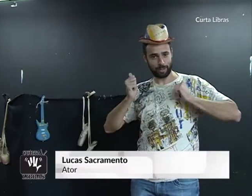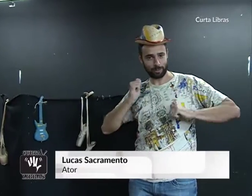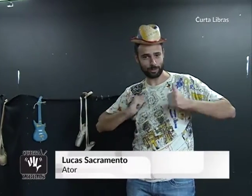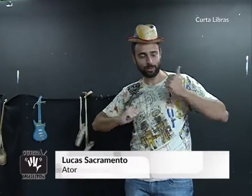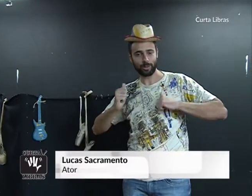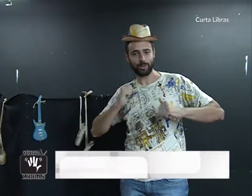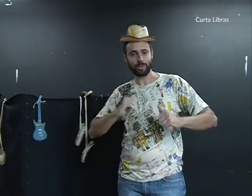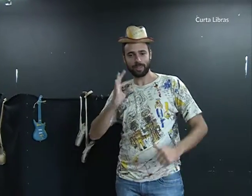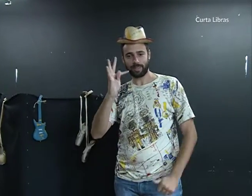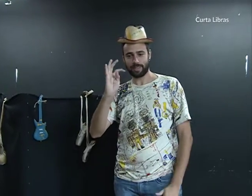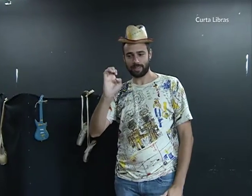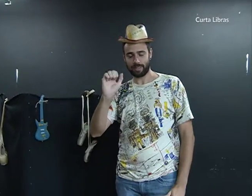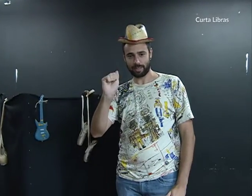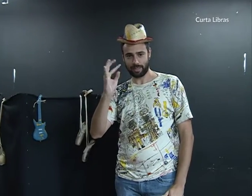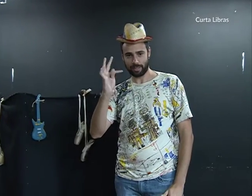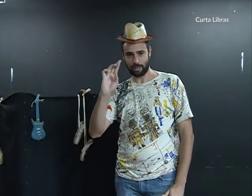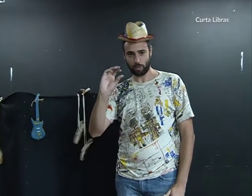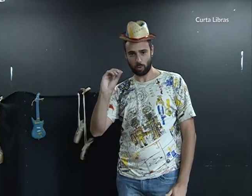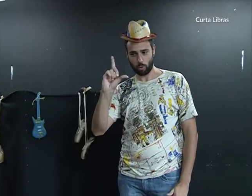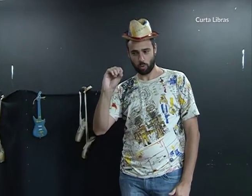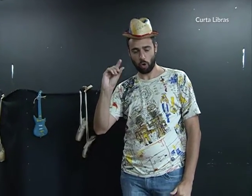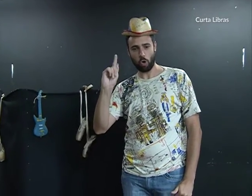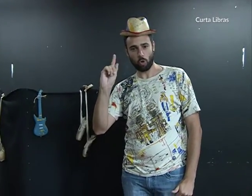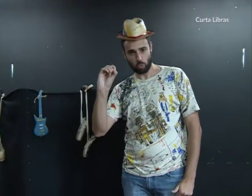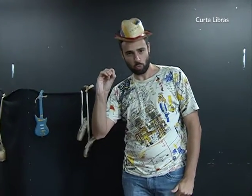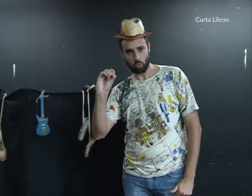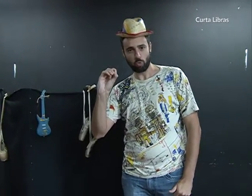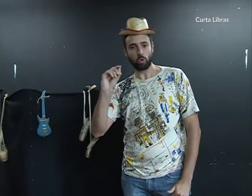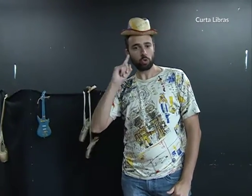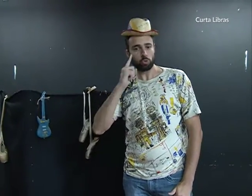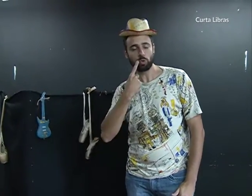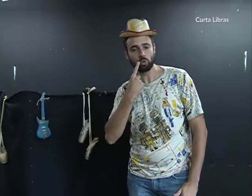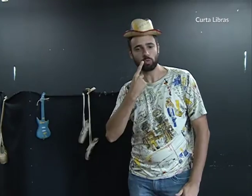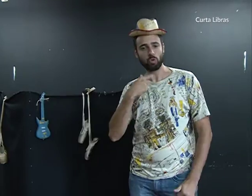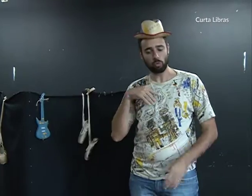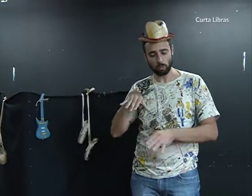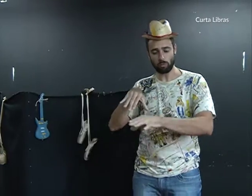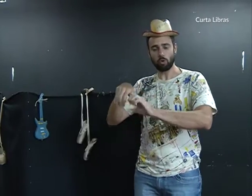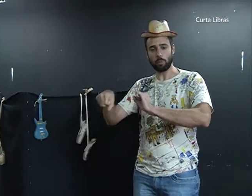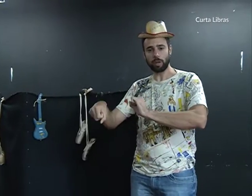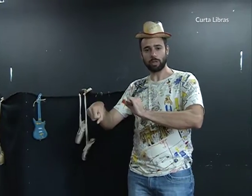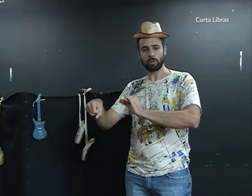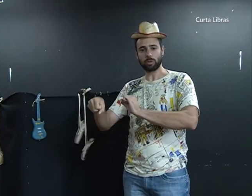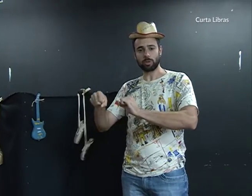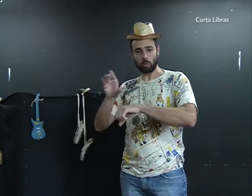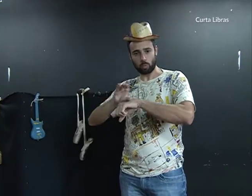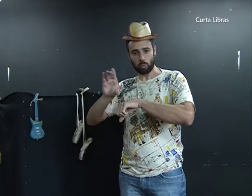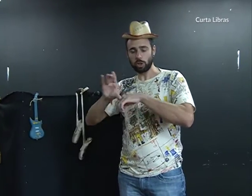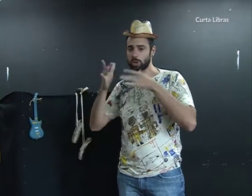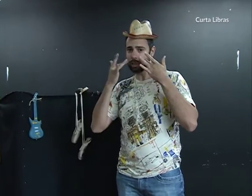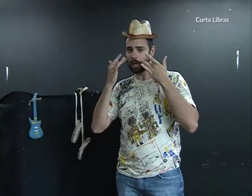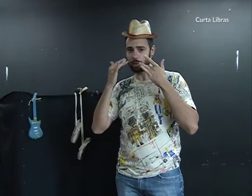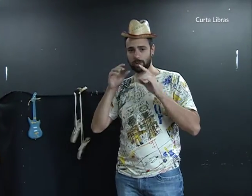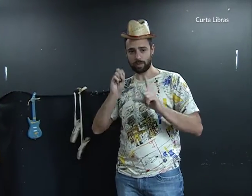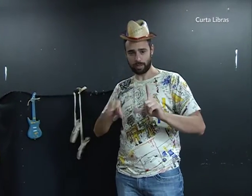Sou ator teatrólogo surdo. Minha formação é em teatro licenciatura.